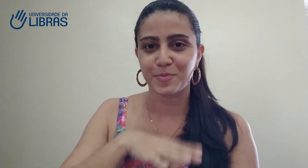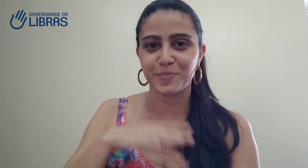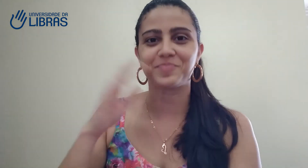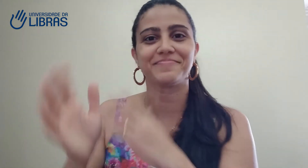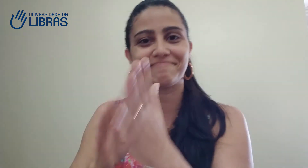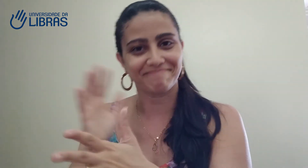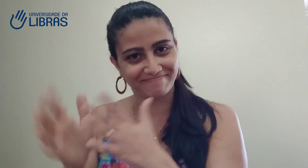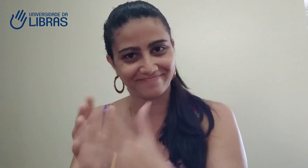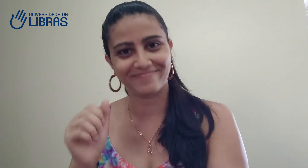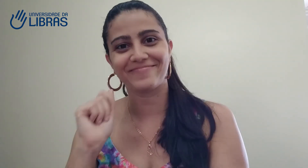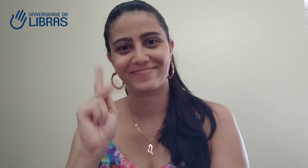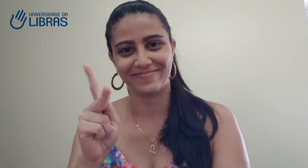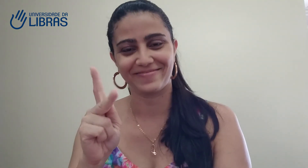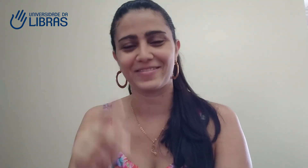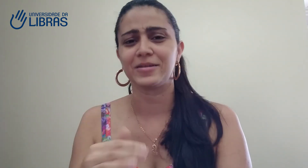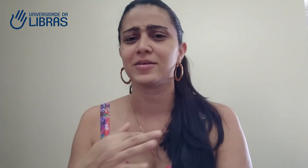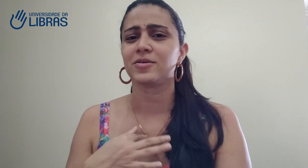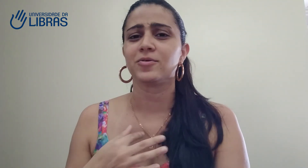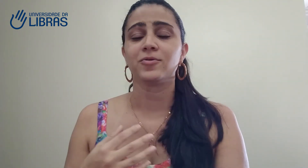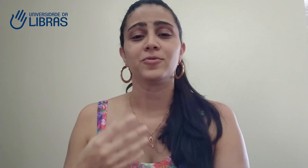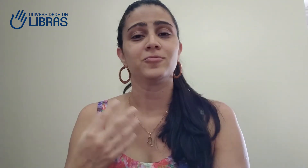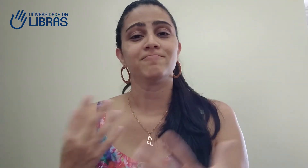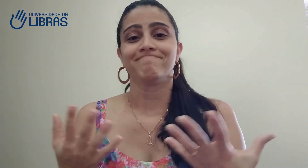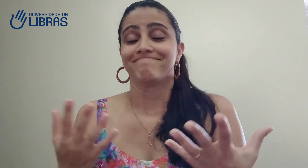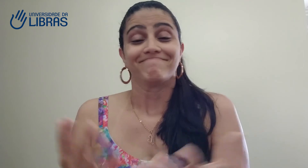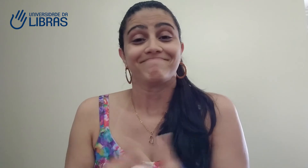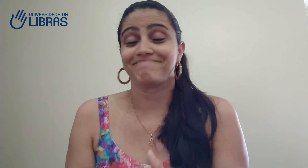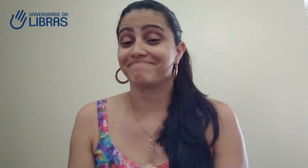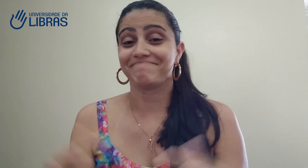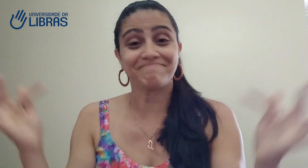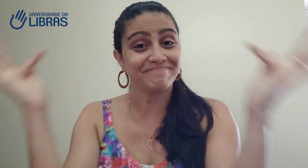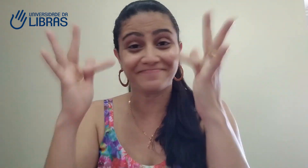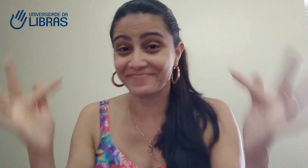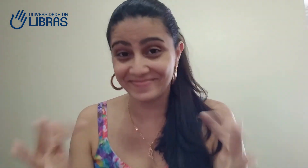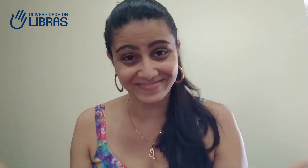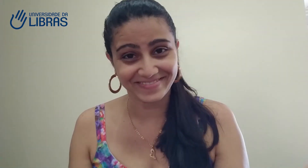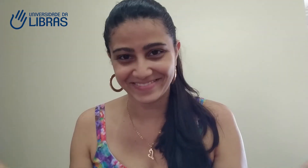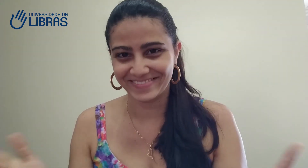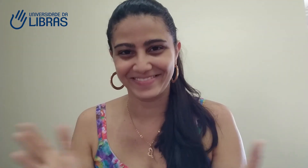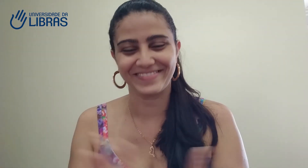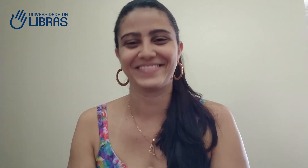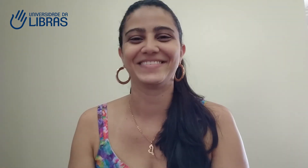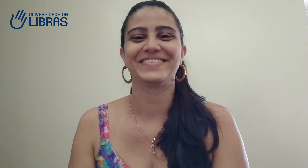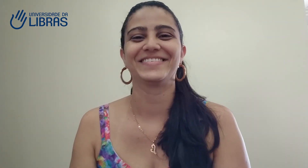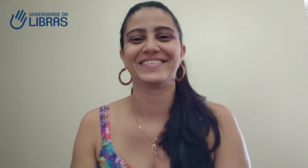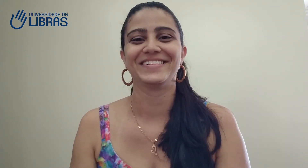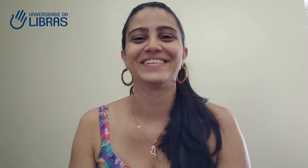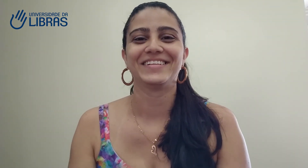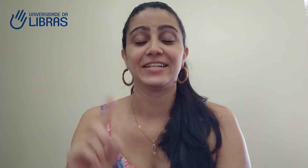interpretar do português para a Libras. Porque da Libras para o português consegui. E isso vai me deixar muito feliz.